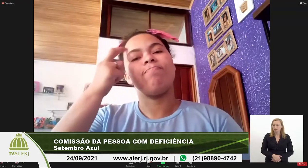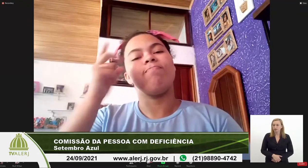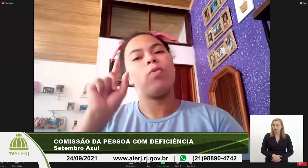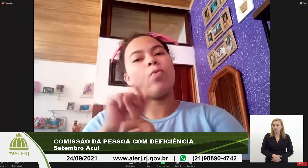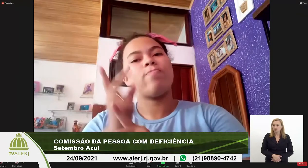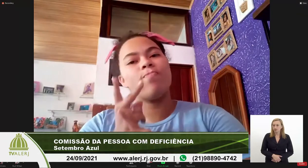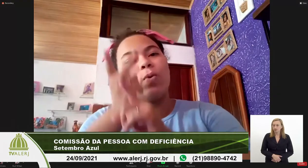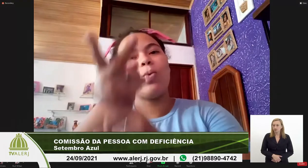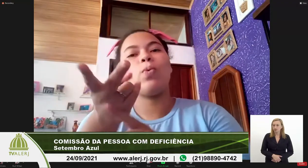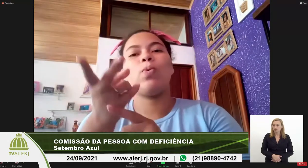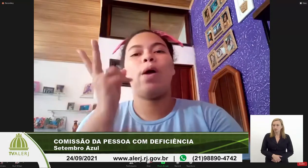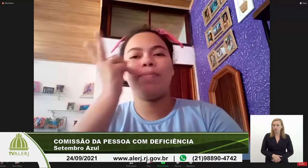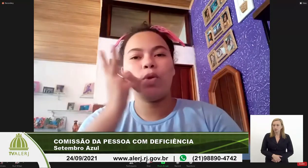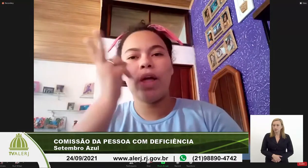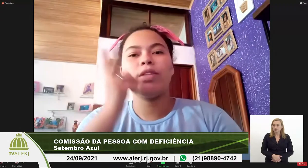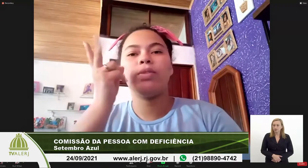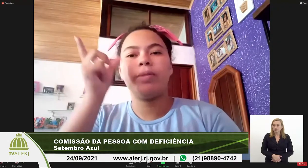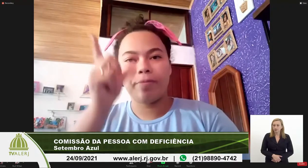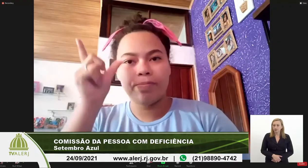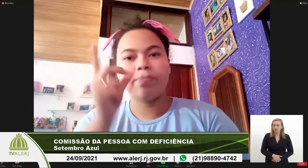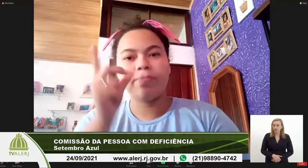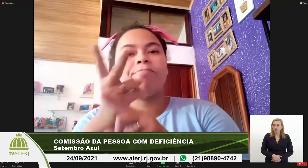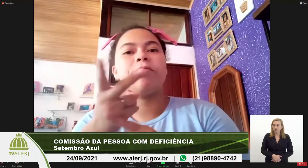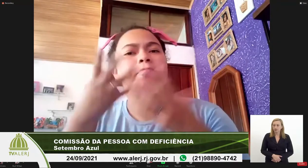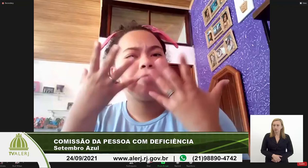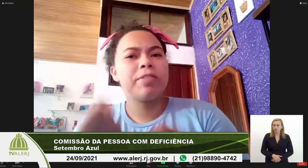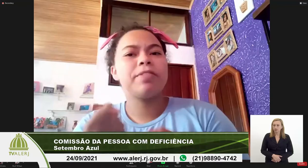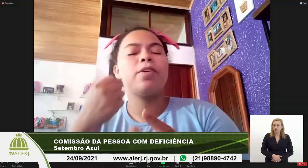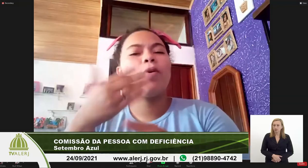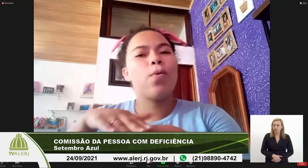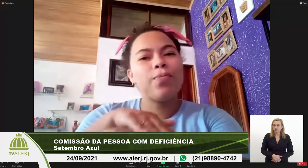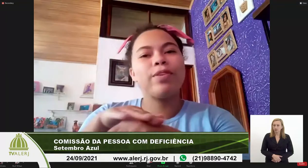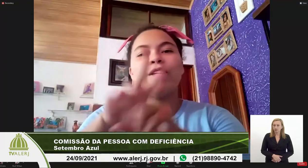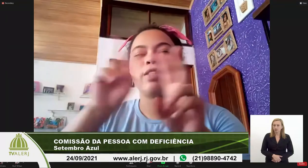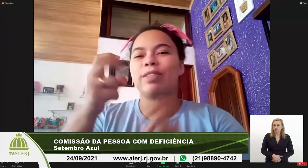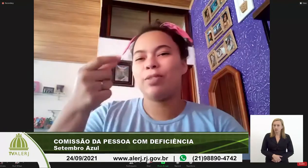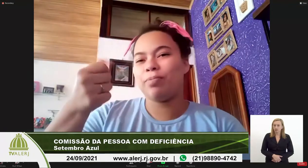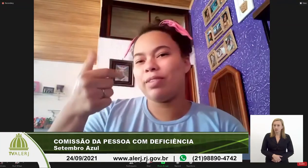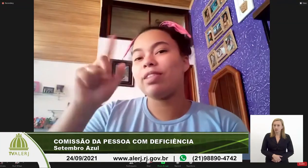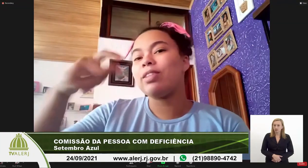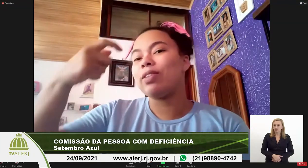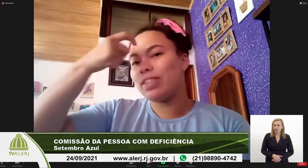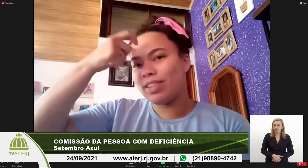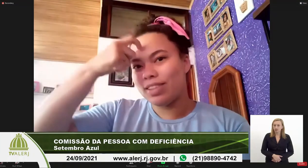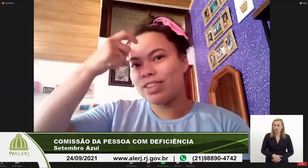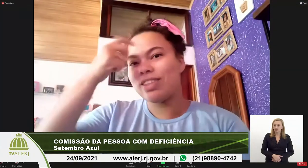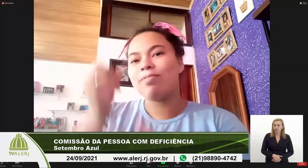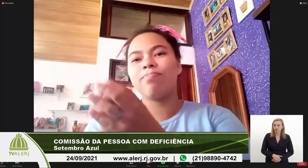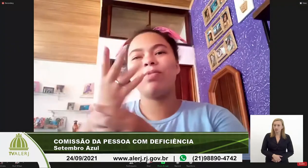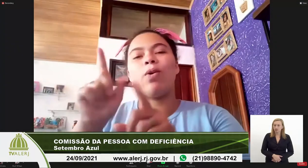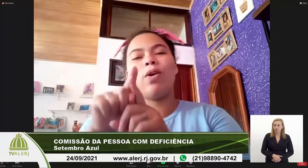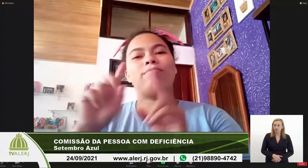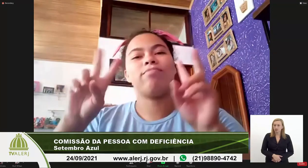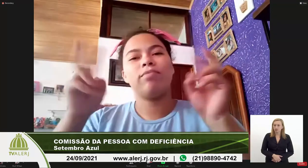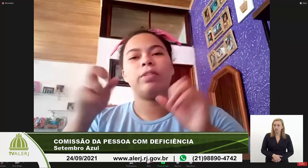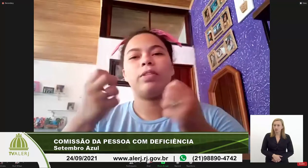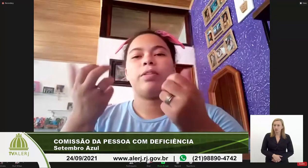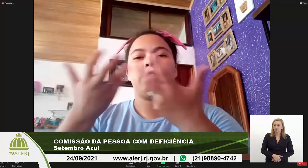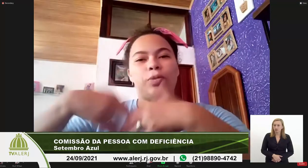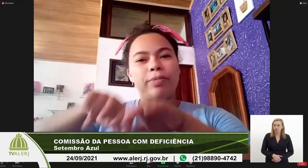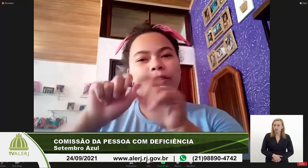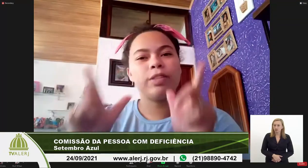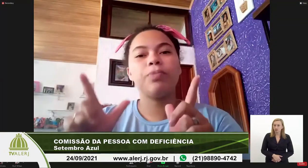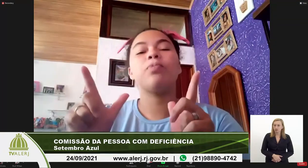tivemos a ideia de procurar o professor Leandro Azevedo, que era o vereador na época, em 2017, para que nós